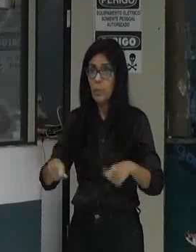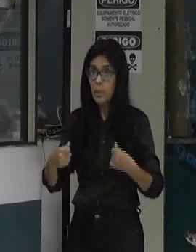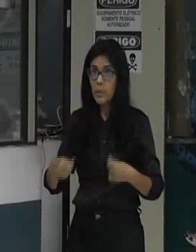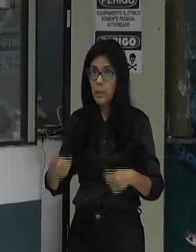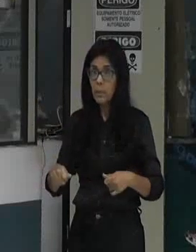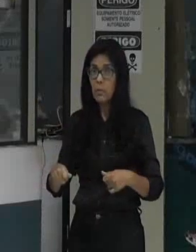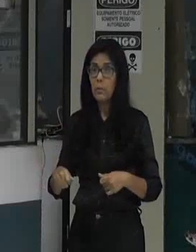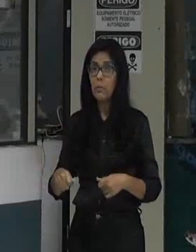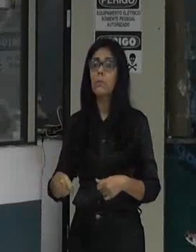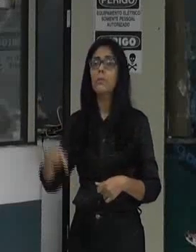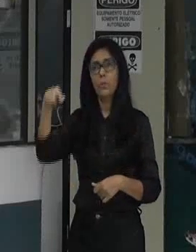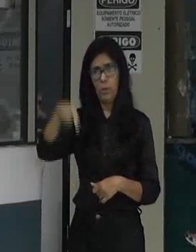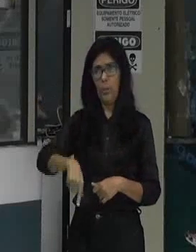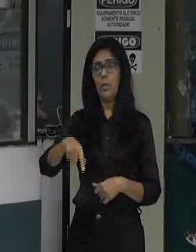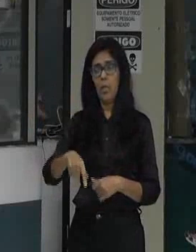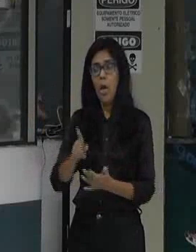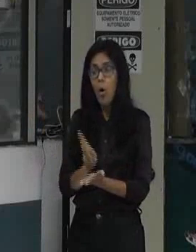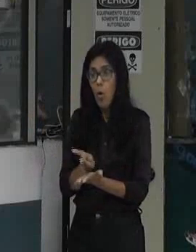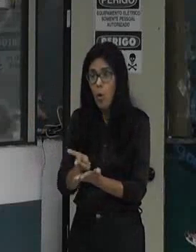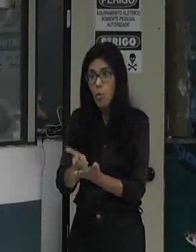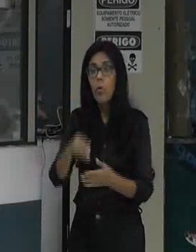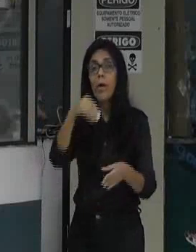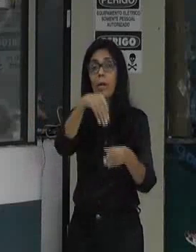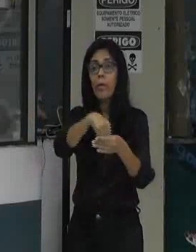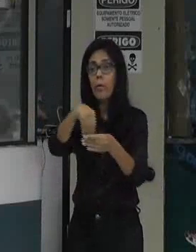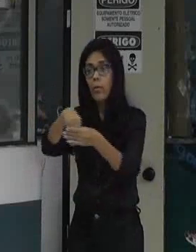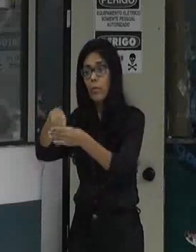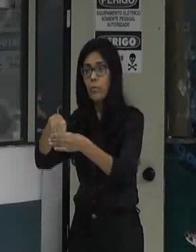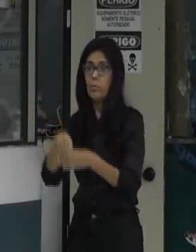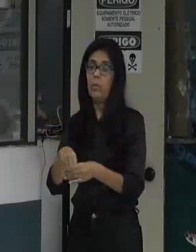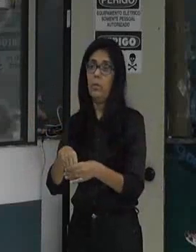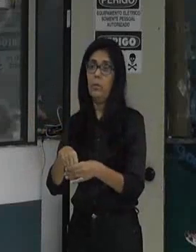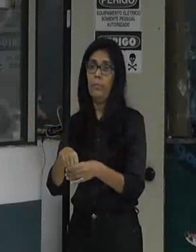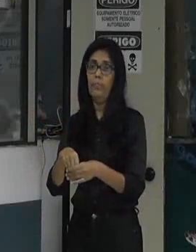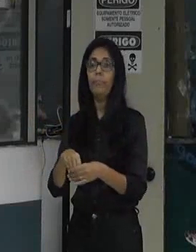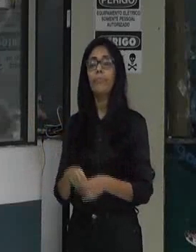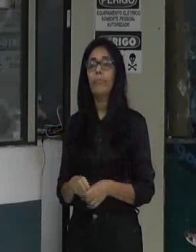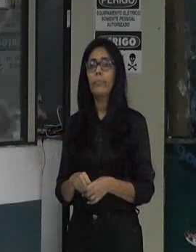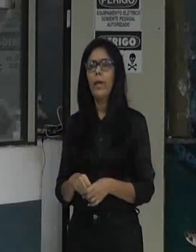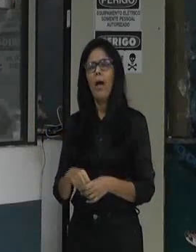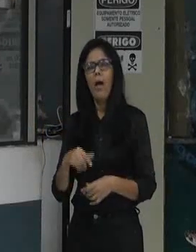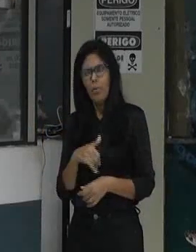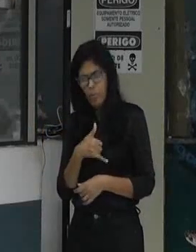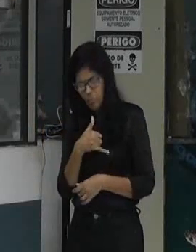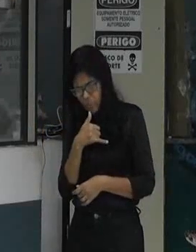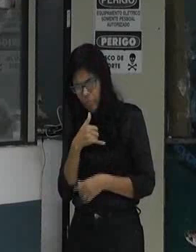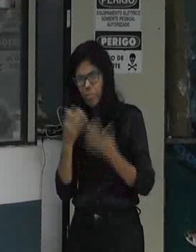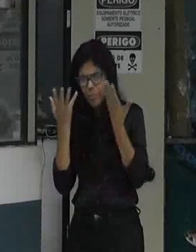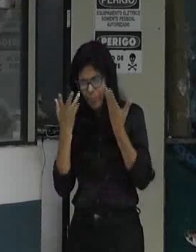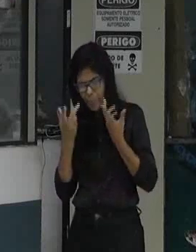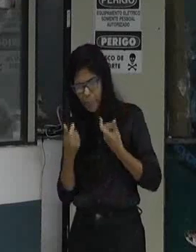continuidade na discussão da votação. E o que fico triste, chateado e preocupado é que hoje, por exemplo,